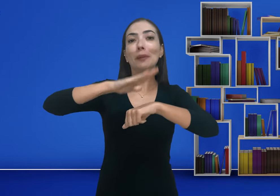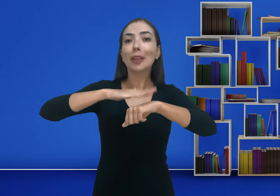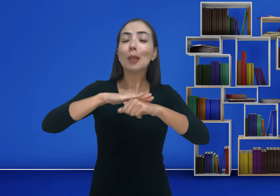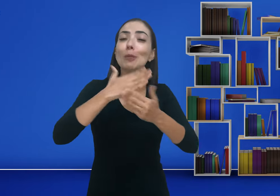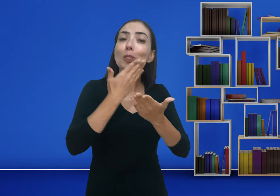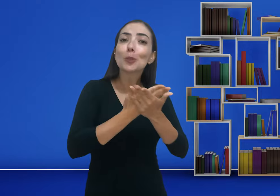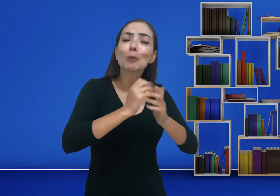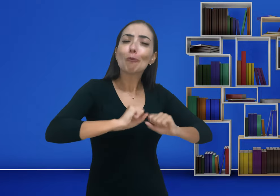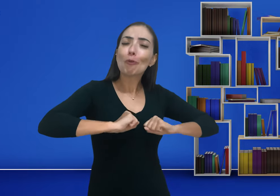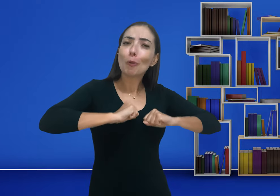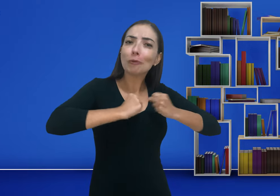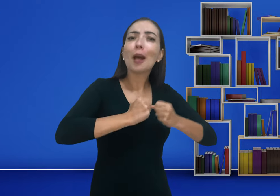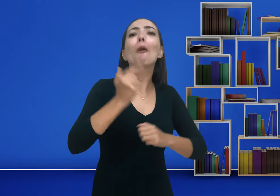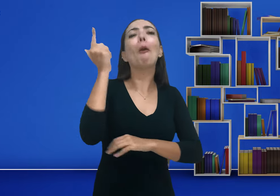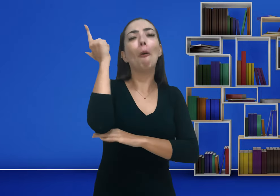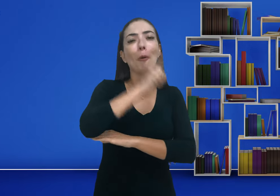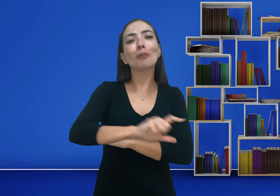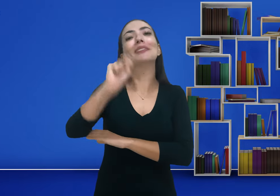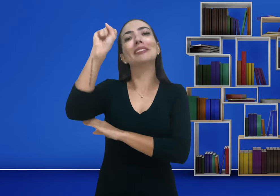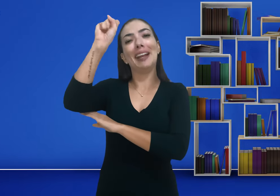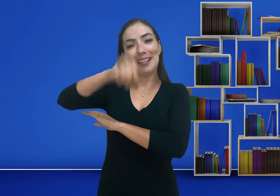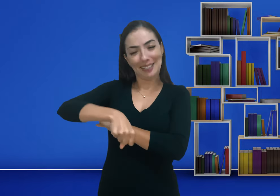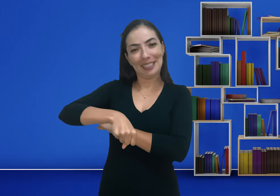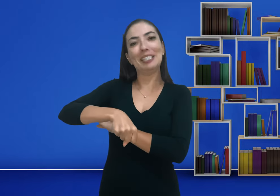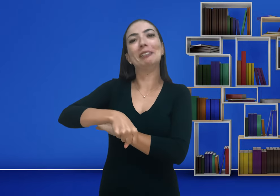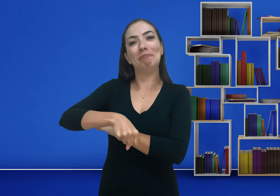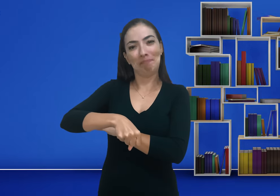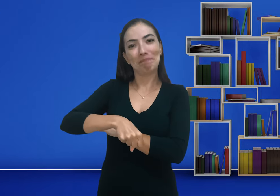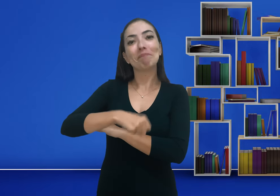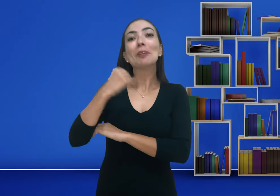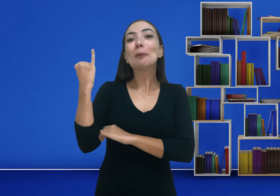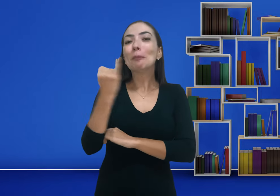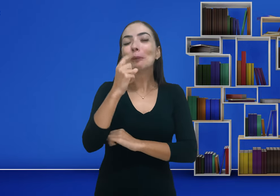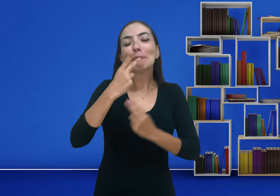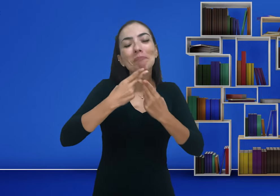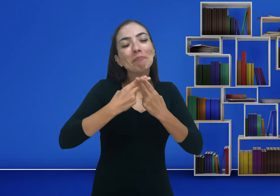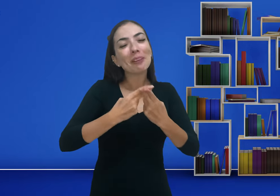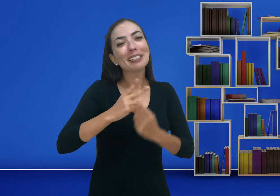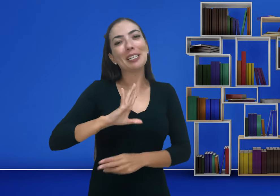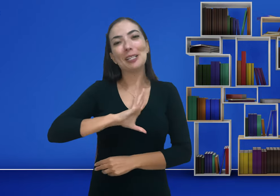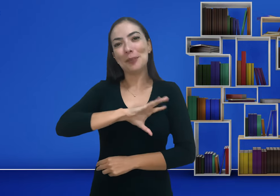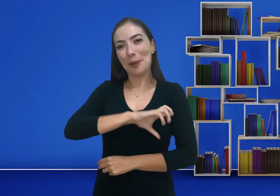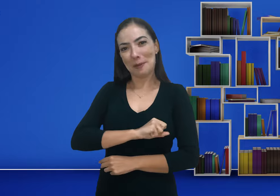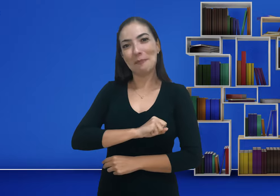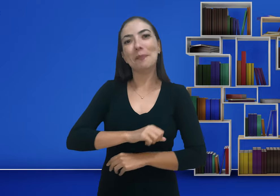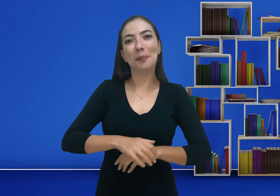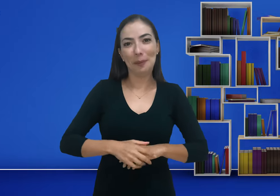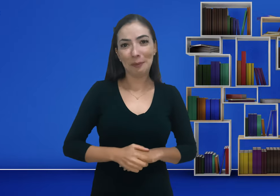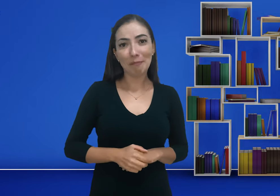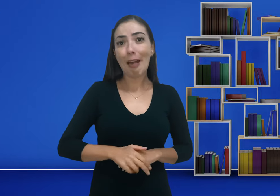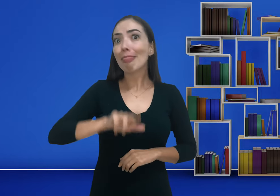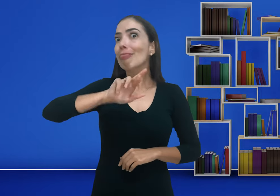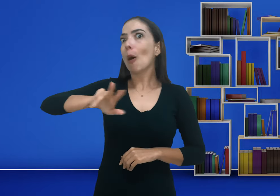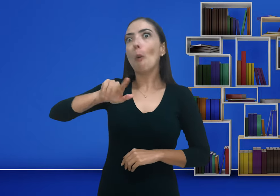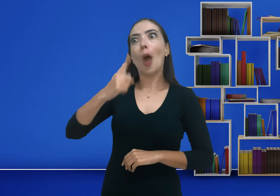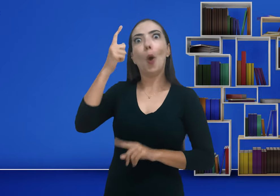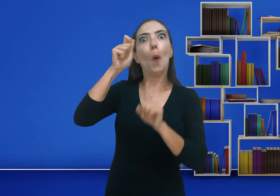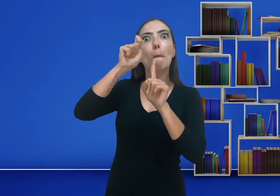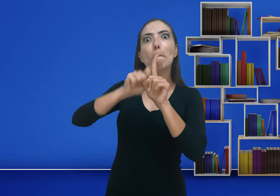Se você se esforçar, você vai conseguir. É preciso amor e paciência, ok? Não se